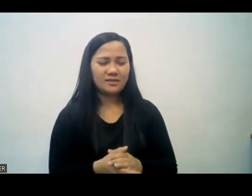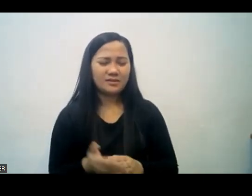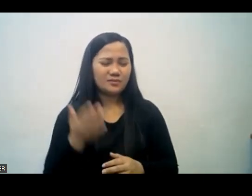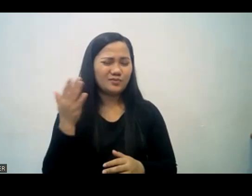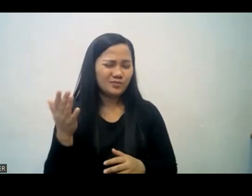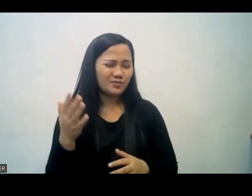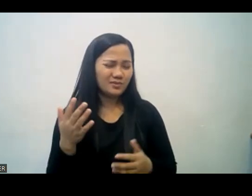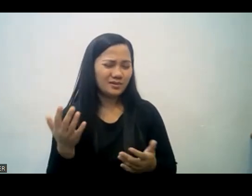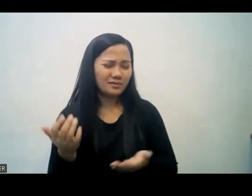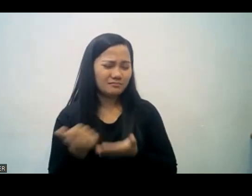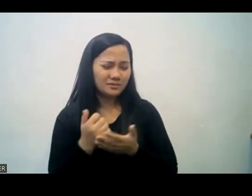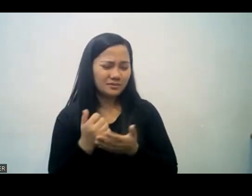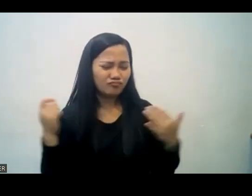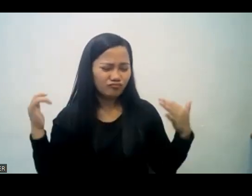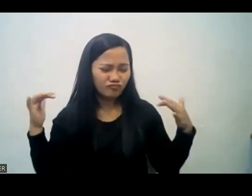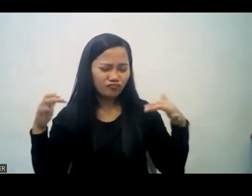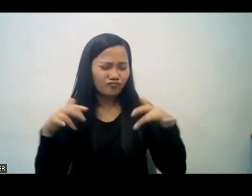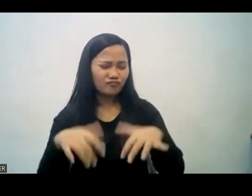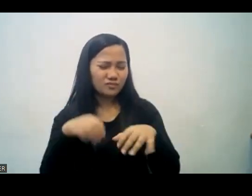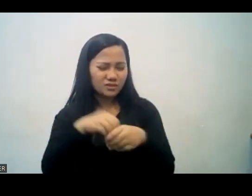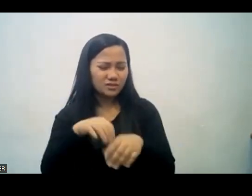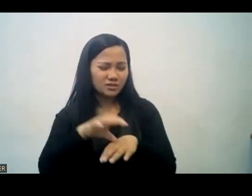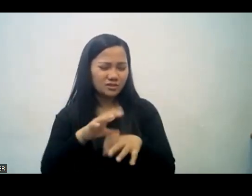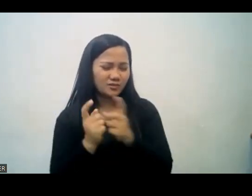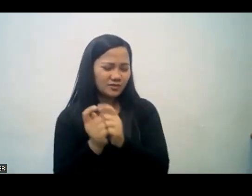ikaw po ang nagtipon sa aming lahat dito po sa iglesia at